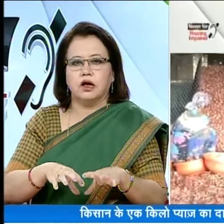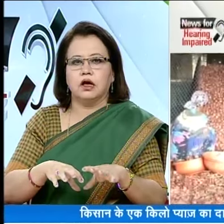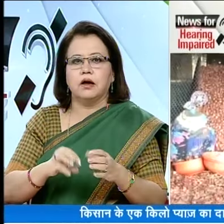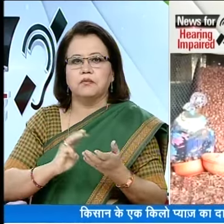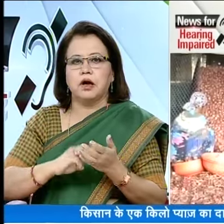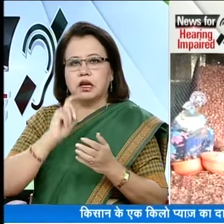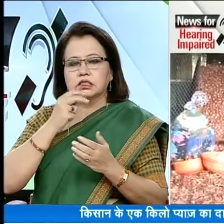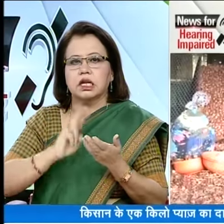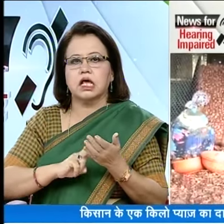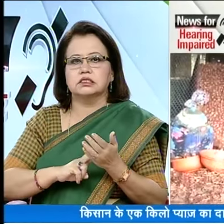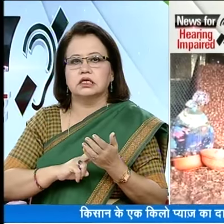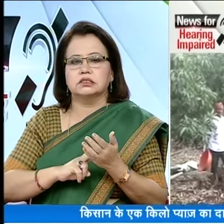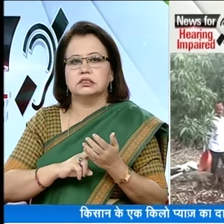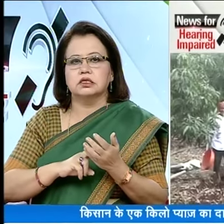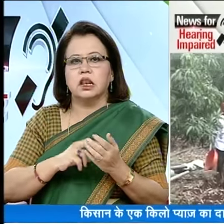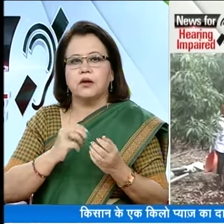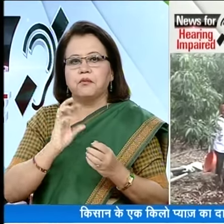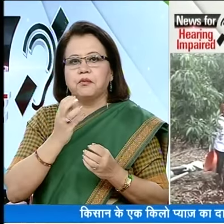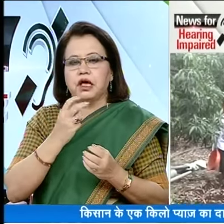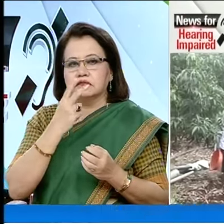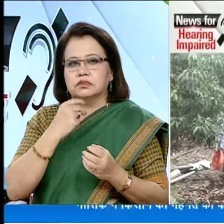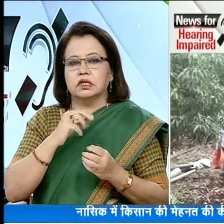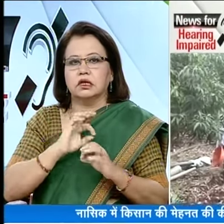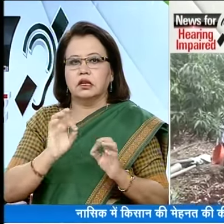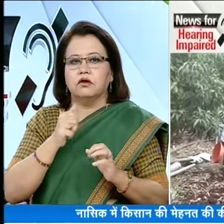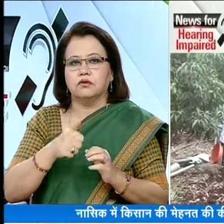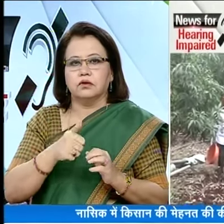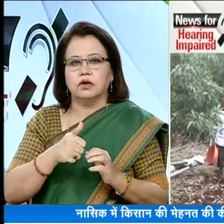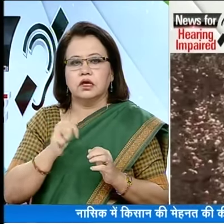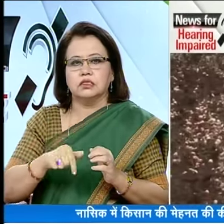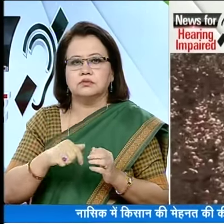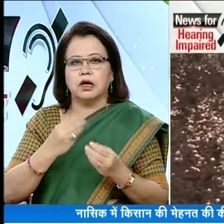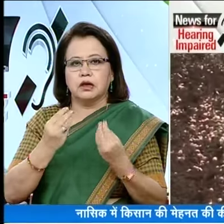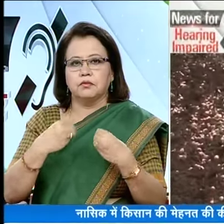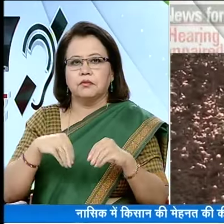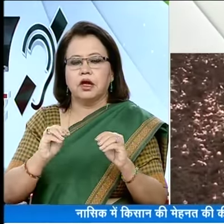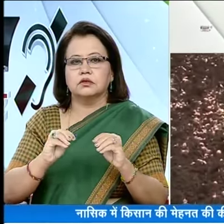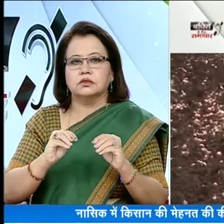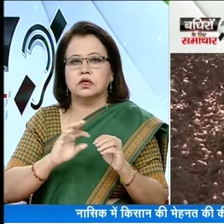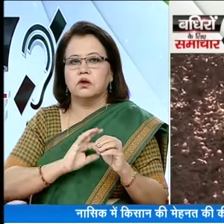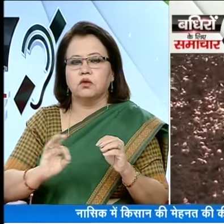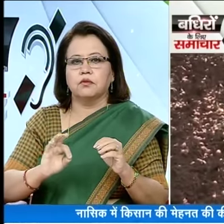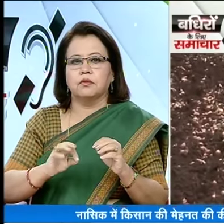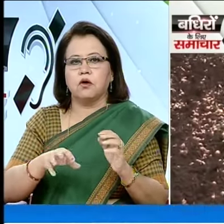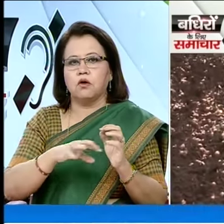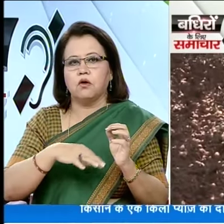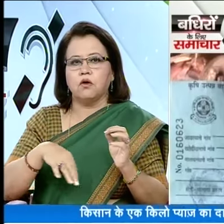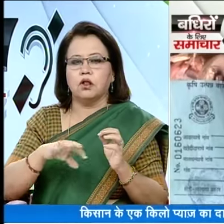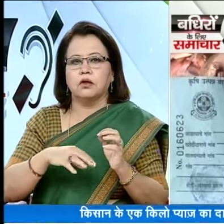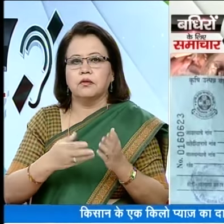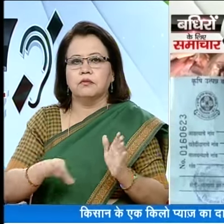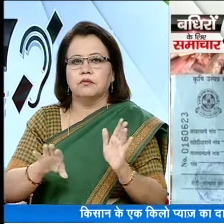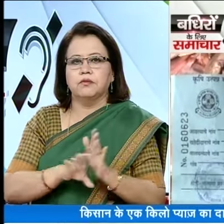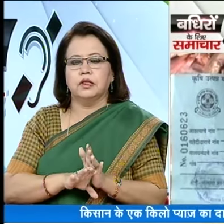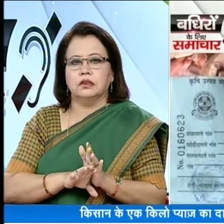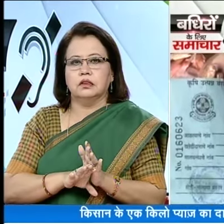महरास का नासिख जिला प्याज की फसल के लिए जाना जाता है इस बार रिटेल में प्याज ना बिकने के कारण मंडी में